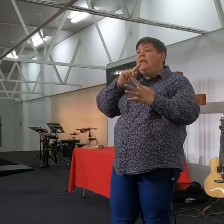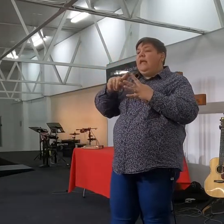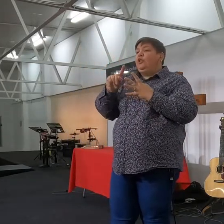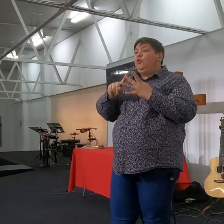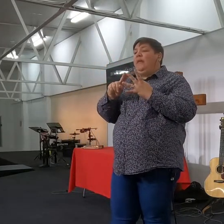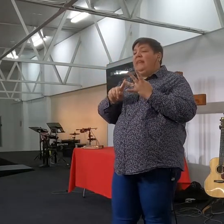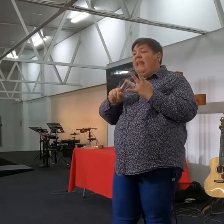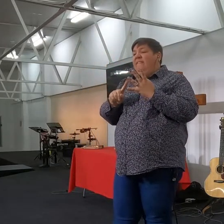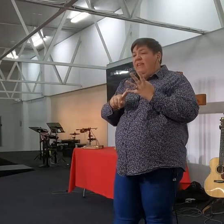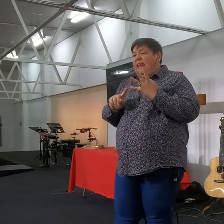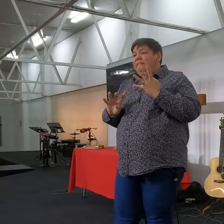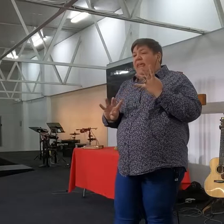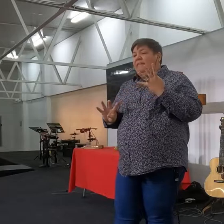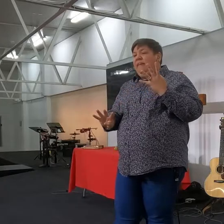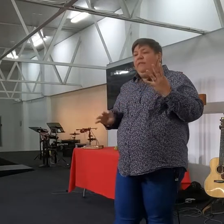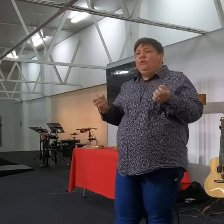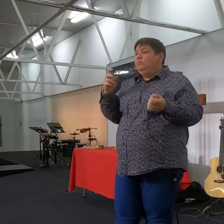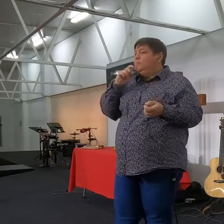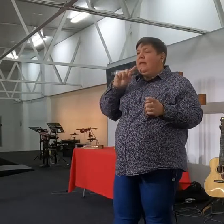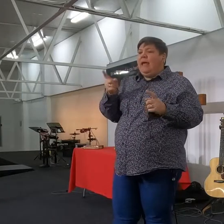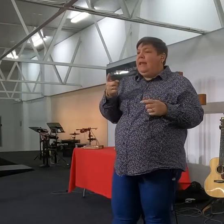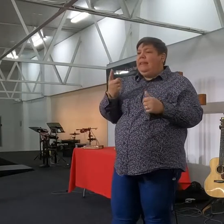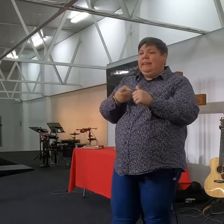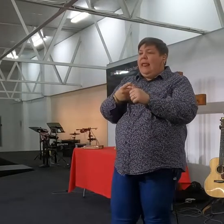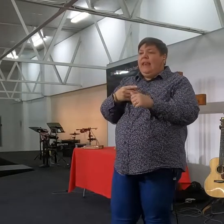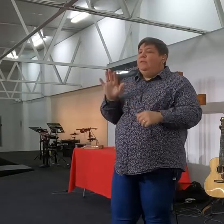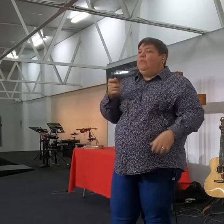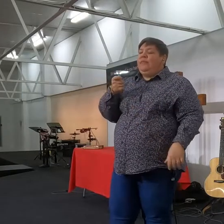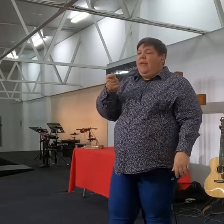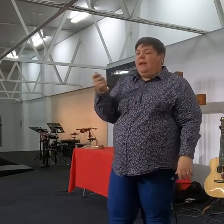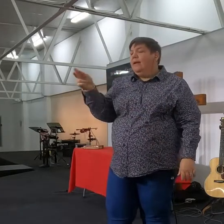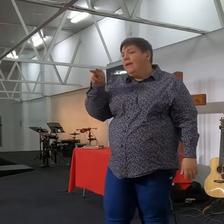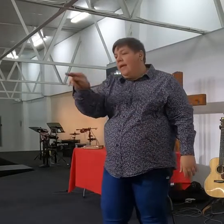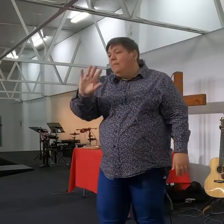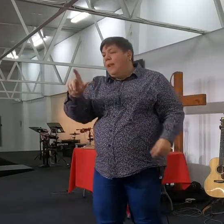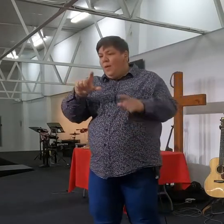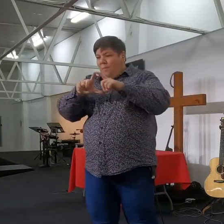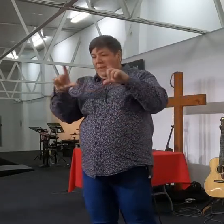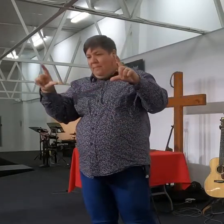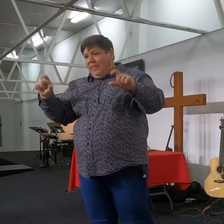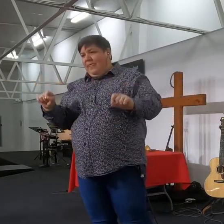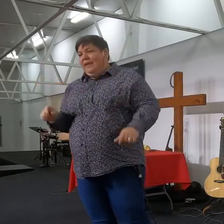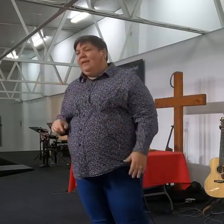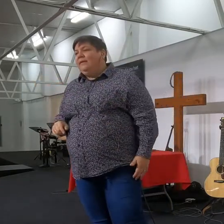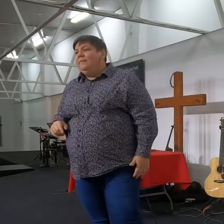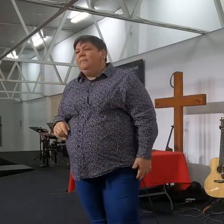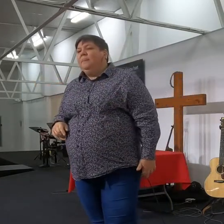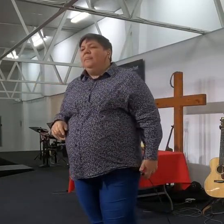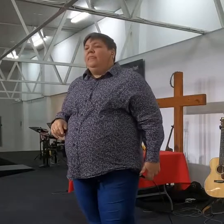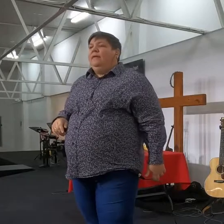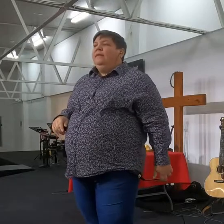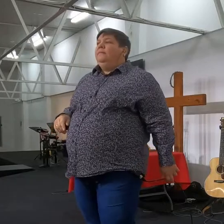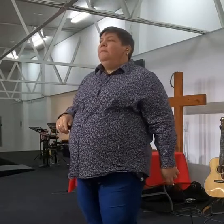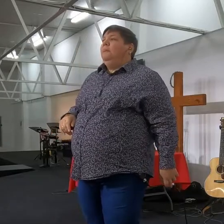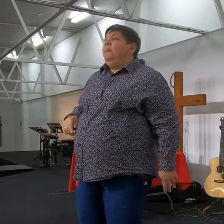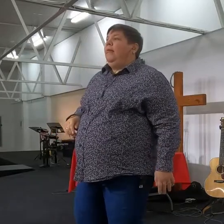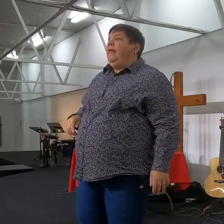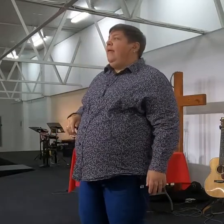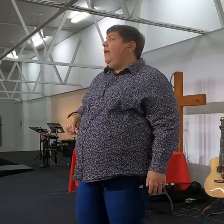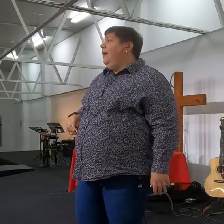4. Je moet op jou raamwerk kyk om die grapje te vang, ok, maar, die van jylle wat die lach nie, het nog nie op jou raamwerk gekyk, nie, jy kan nou kyk wat die